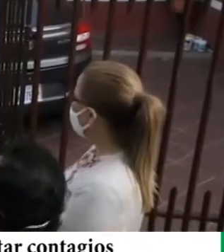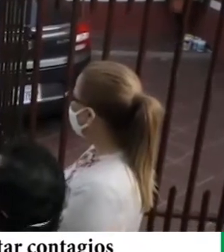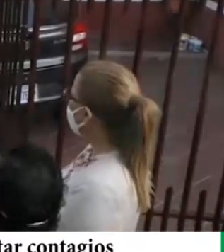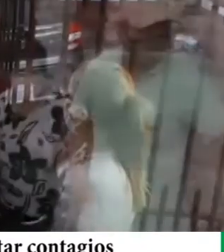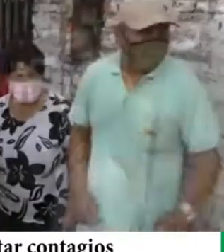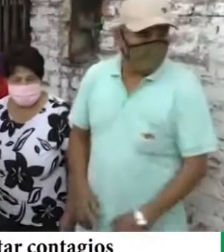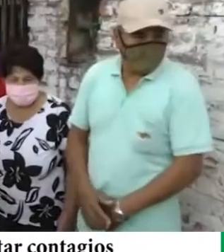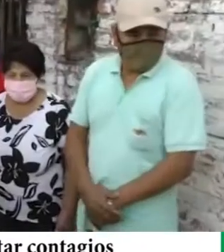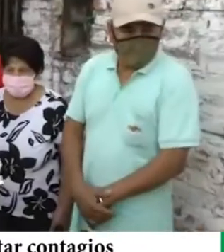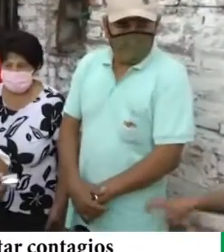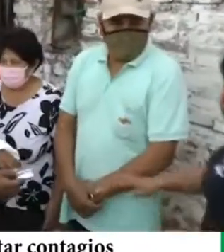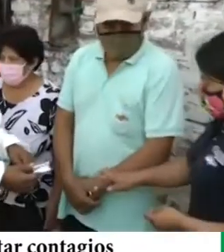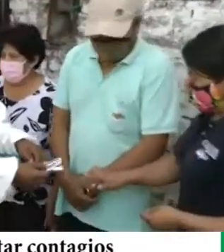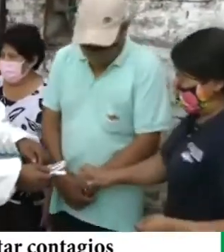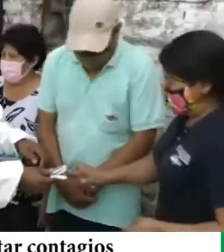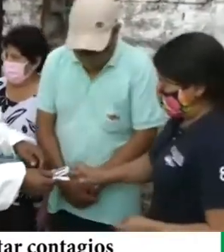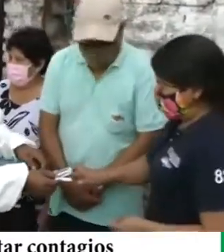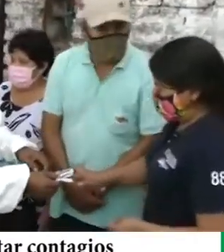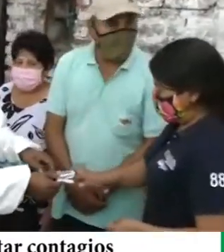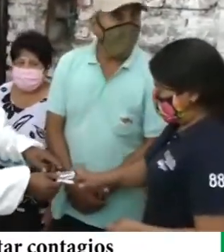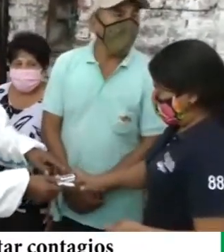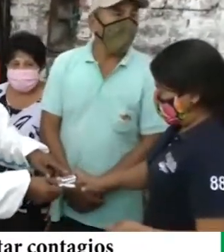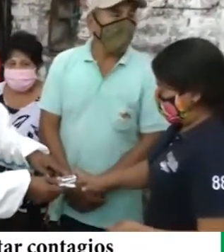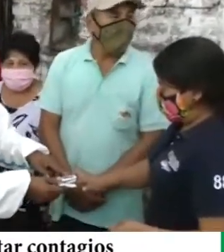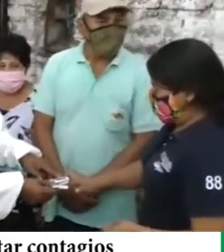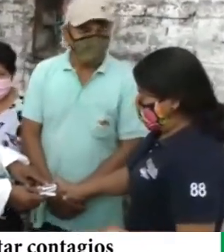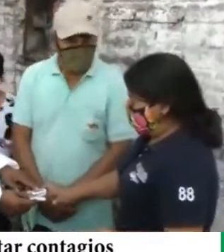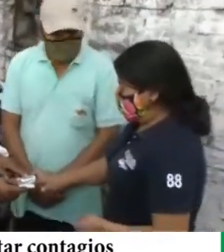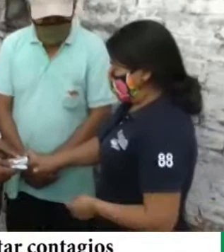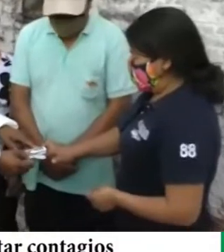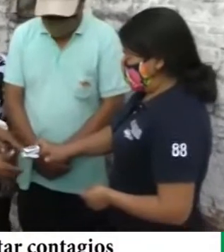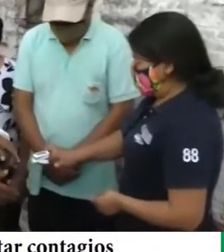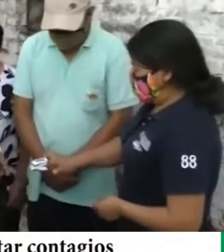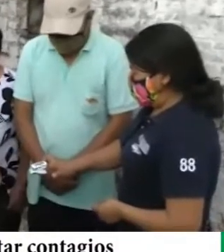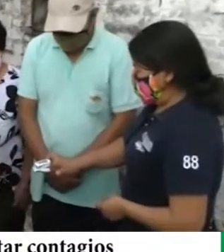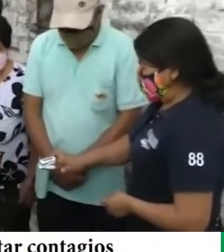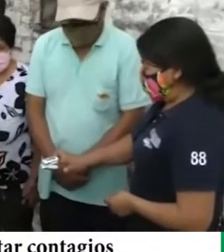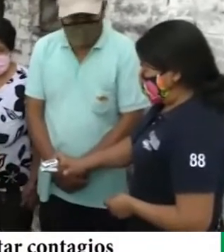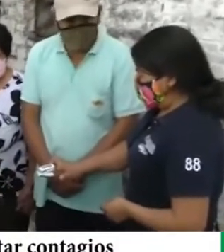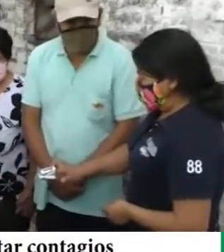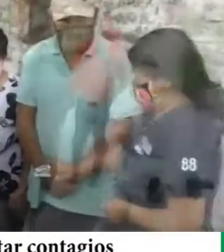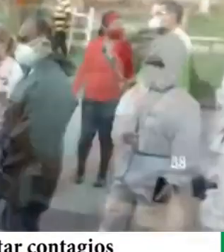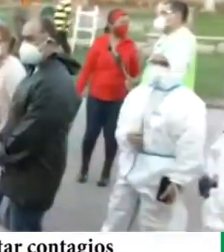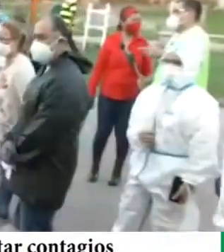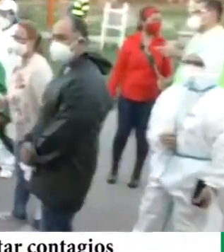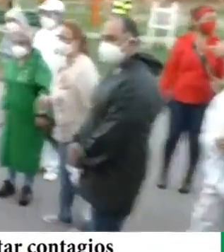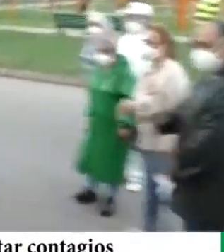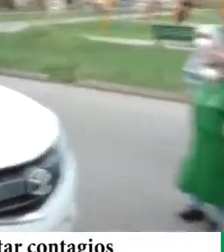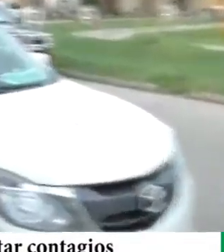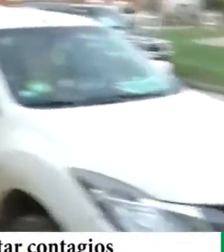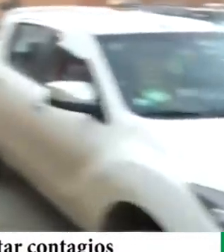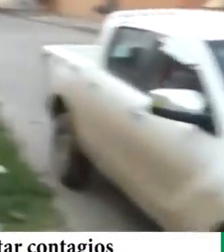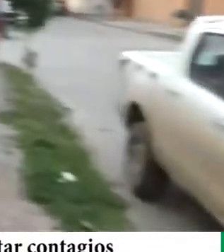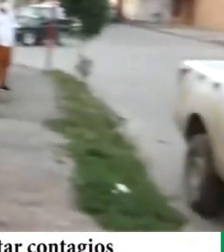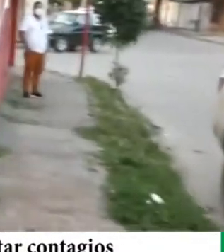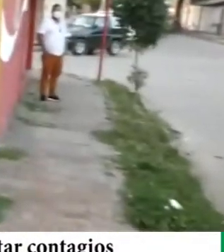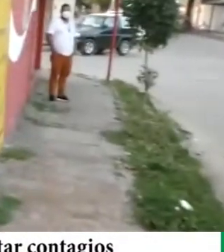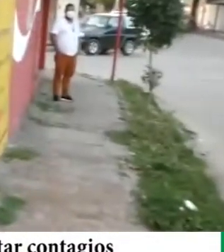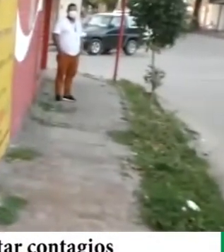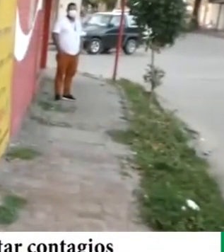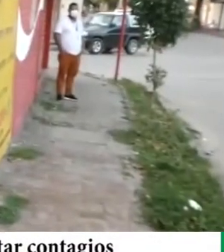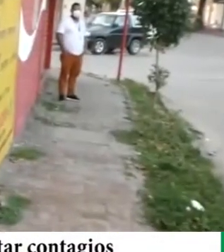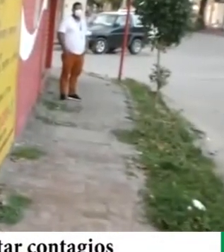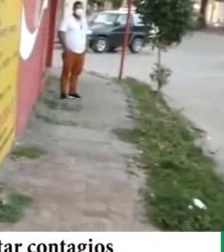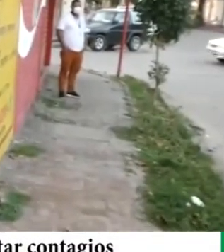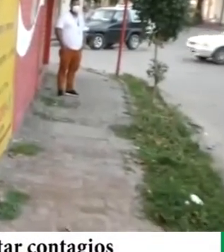las brigadas médicas van en relación a esto, creería yo que vamos a superar entre ambos distritos más de 1.000 visitas